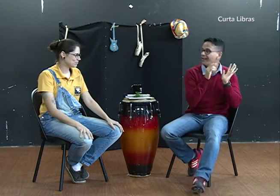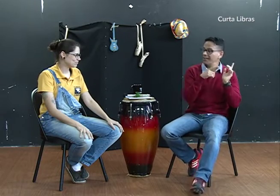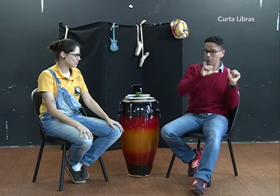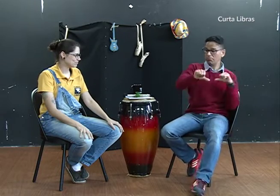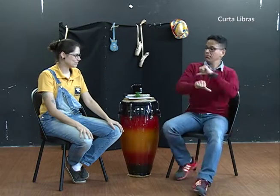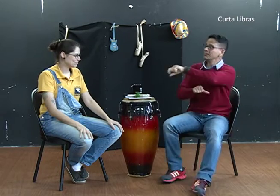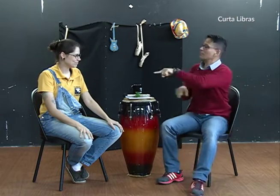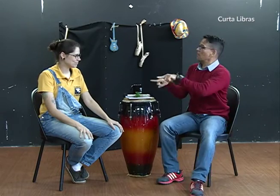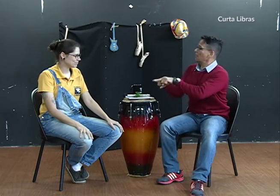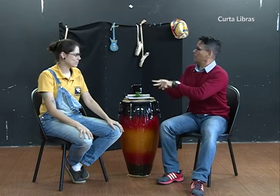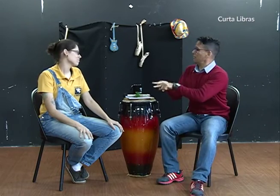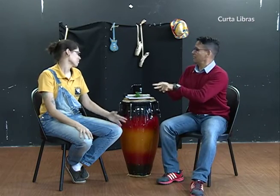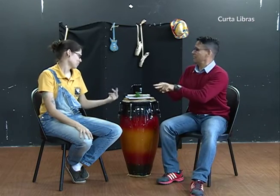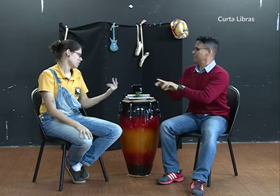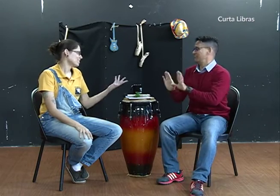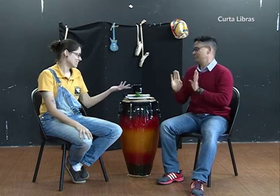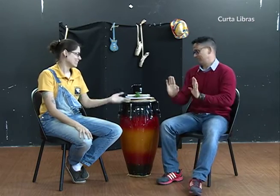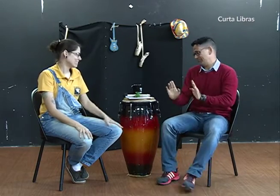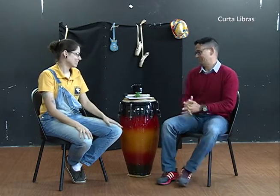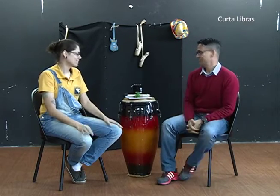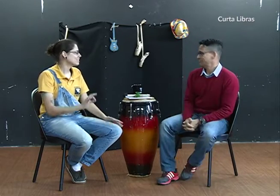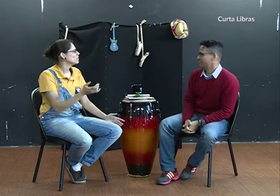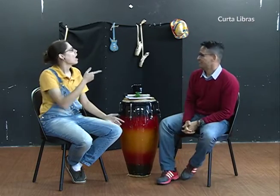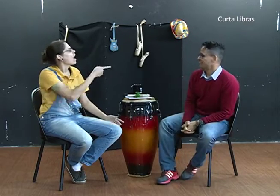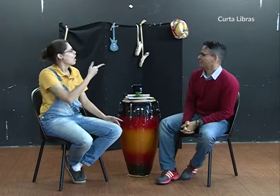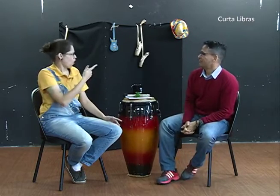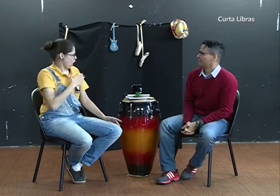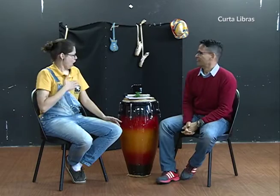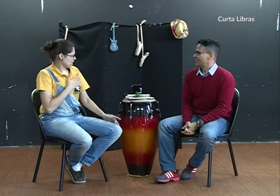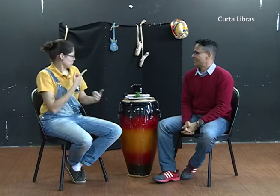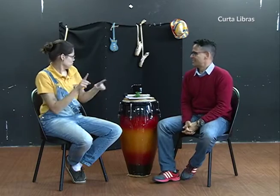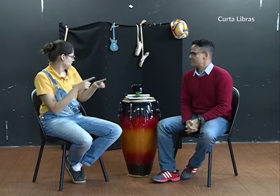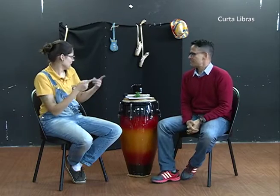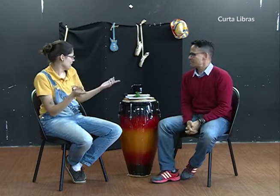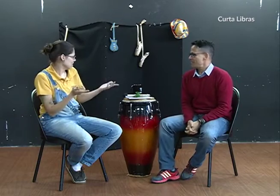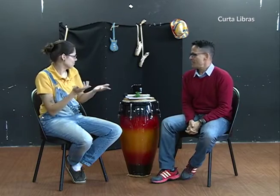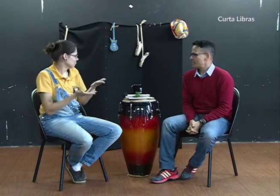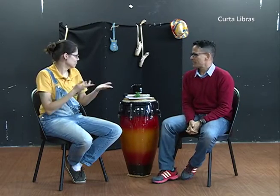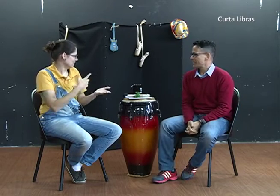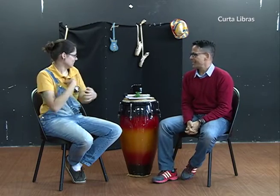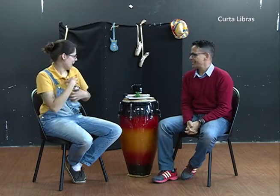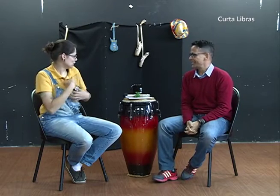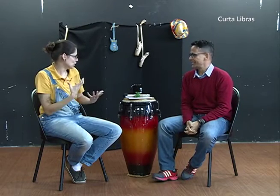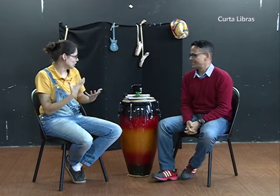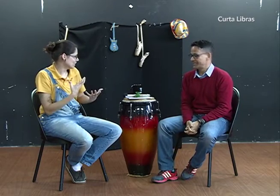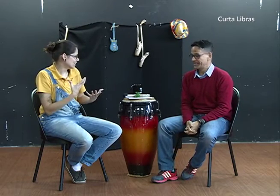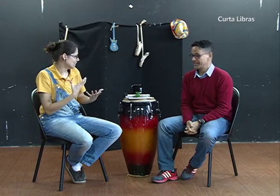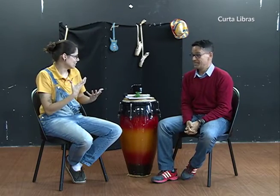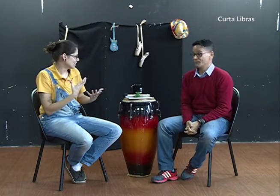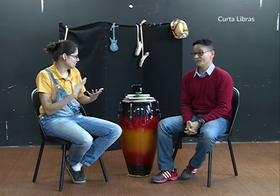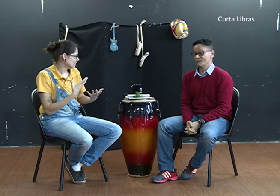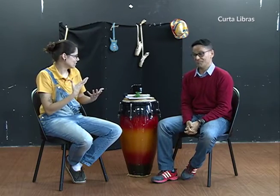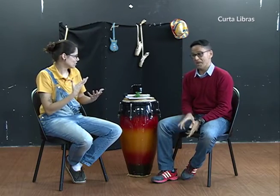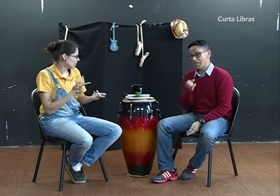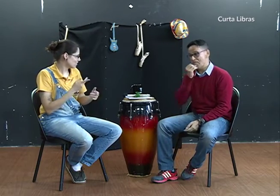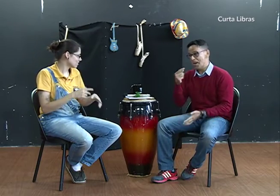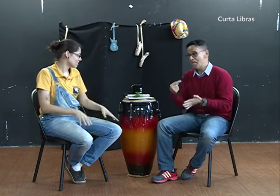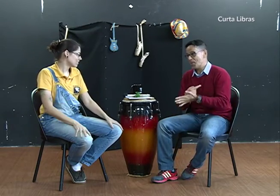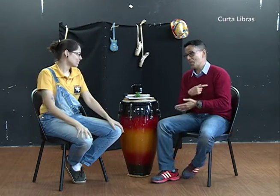É da mesma maneira que a dança funciona para mim. Você gosta de música? Como é isso para você? É uma boa pergunta.